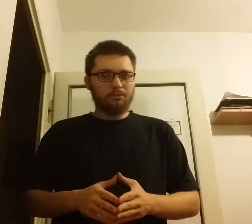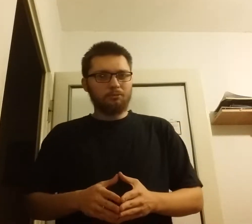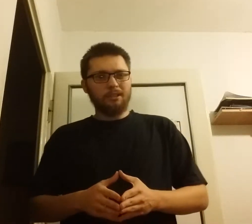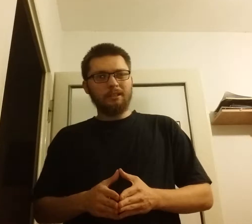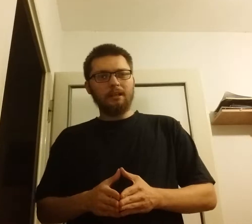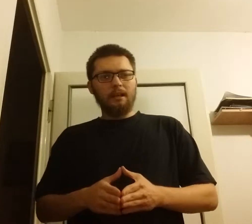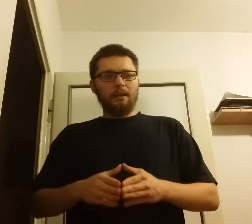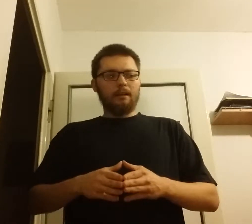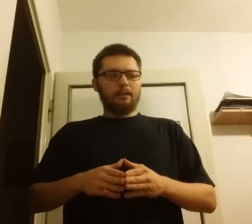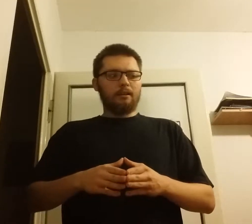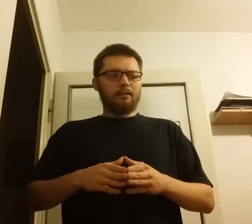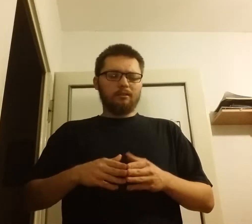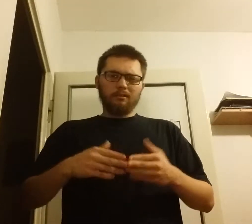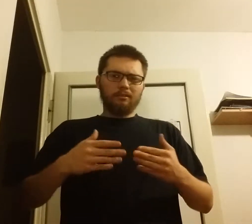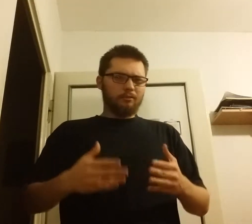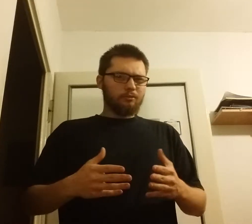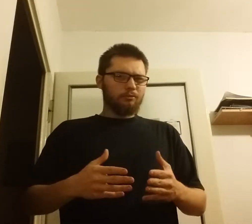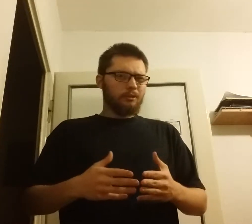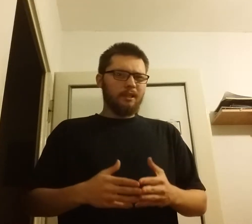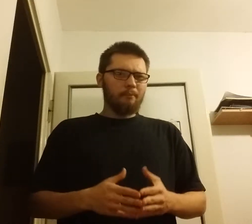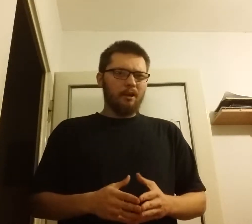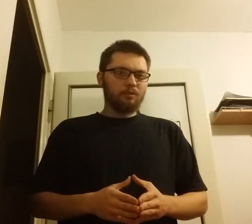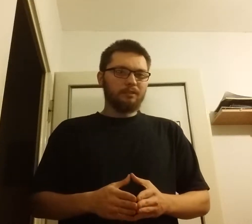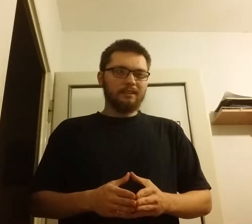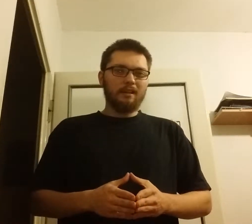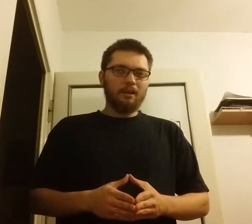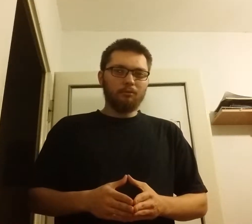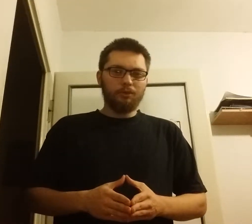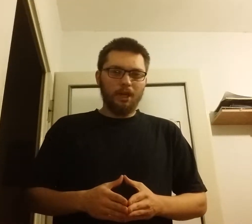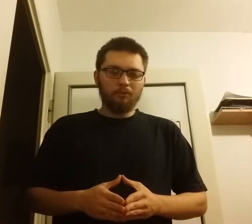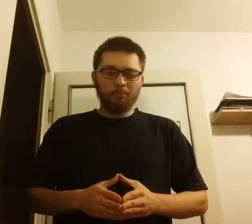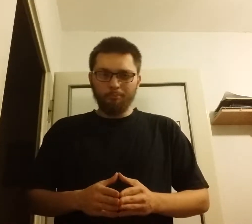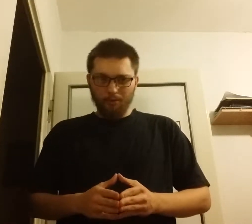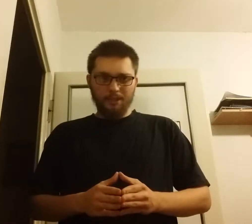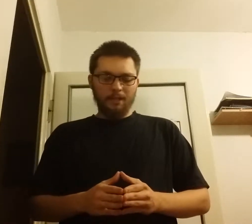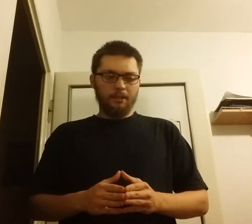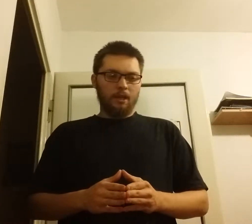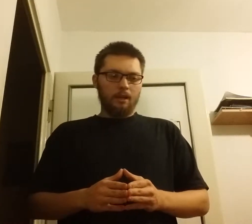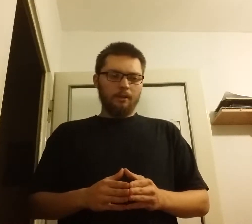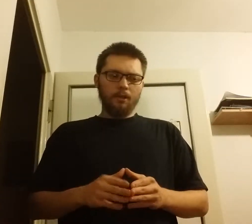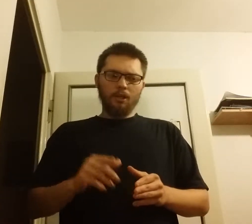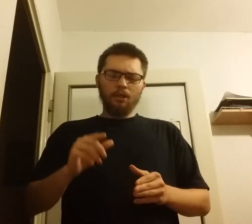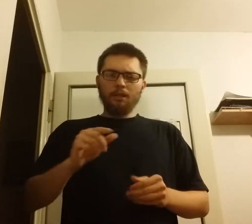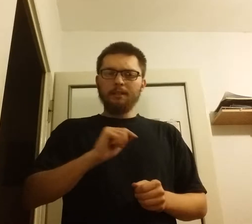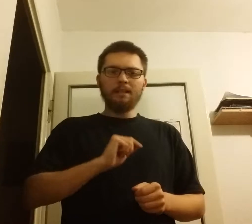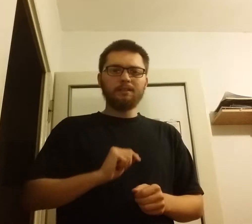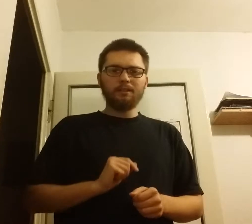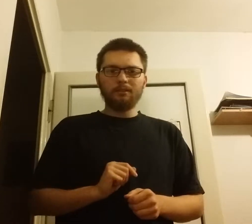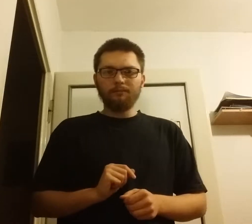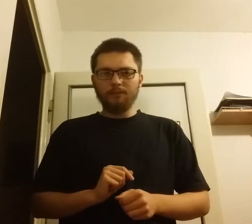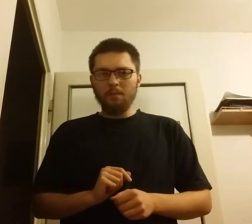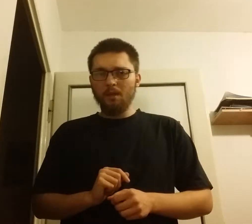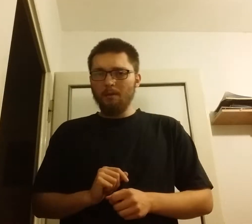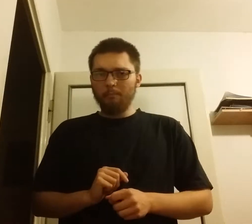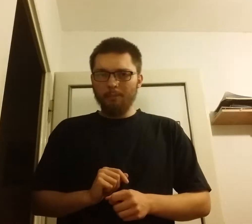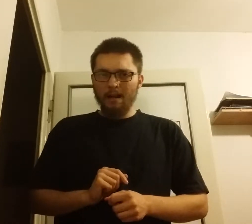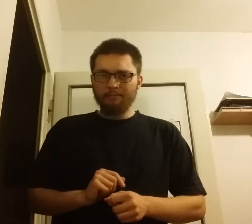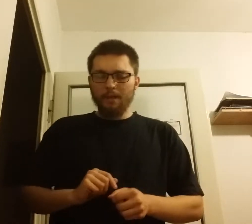których nie mają zamiaru się poddać. I jest w tym prawda.